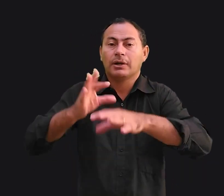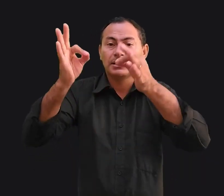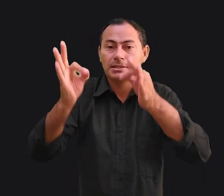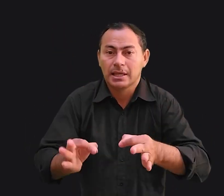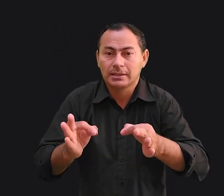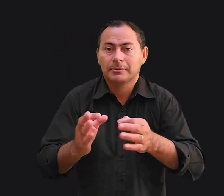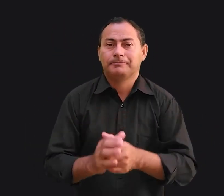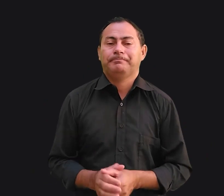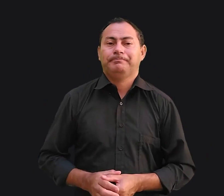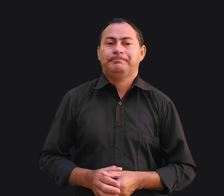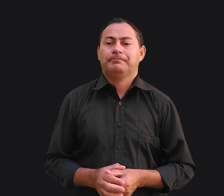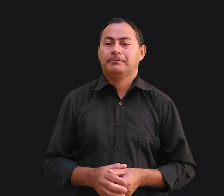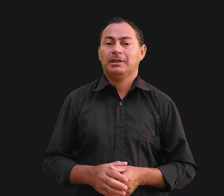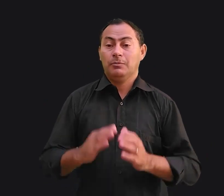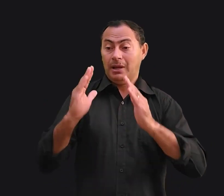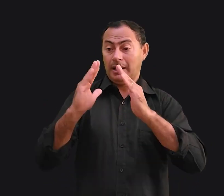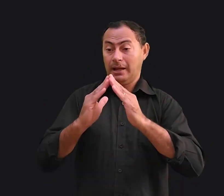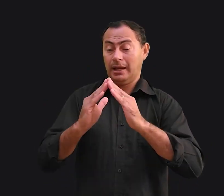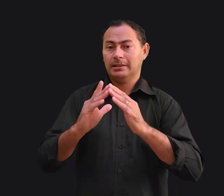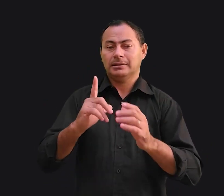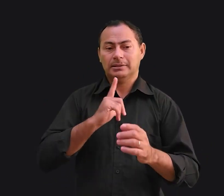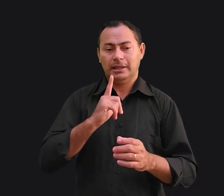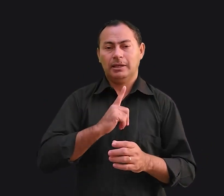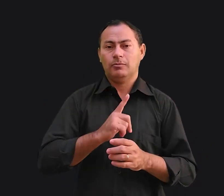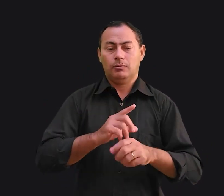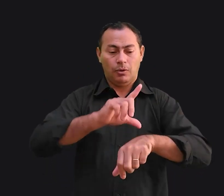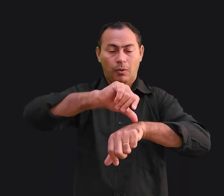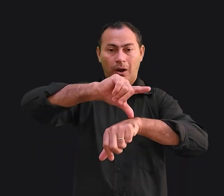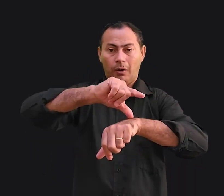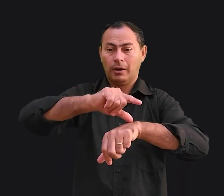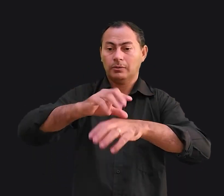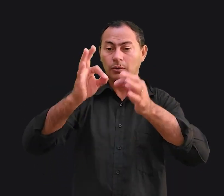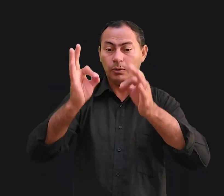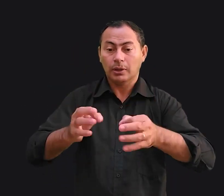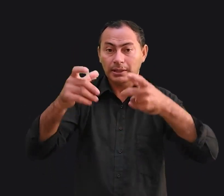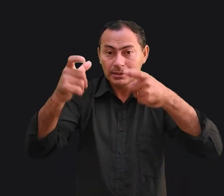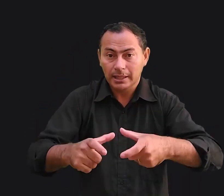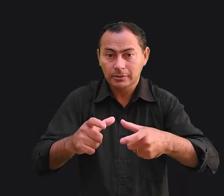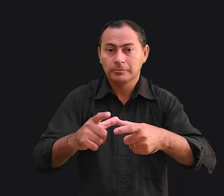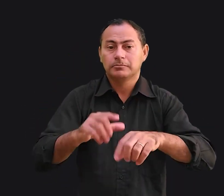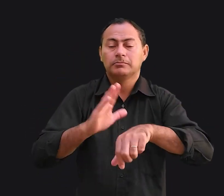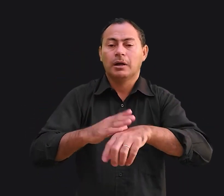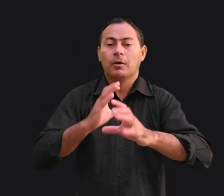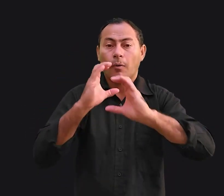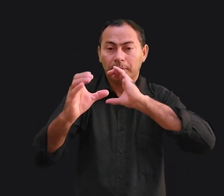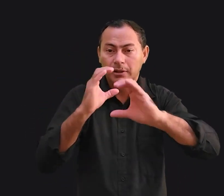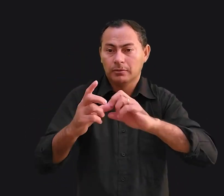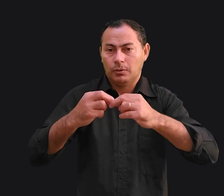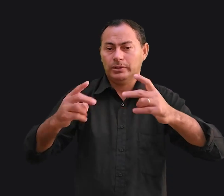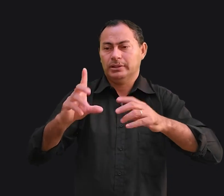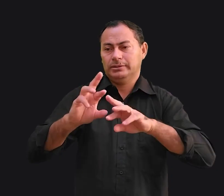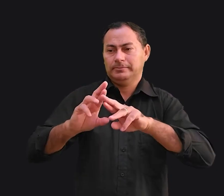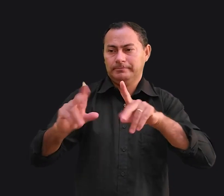certa. Em uma casa tem que haver uma hora e um lugar certo para comunicar coisas diferentes.